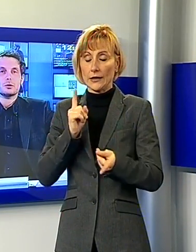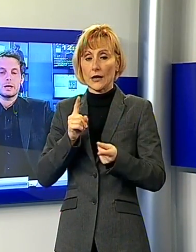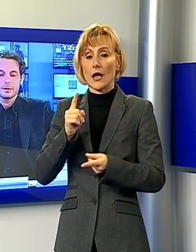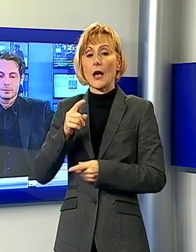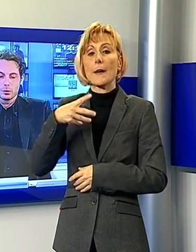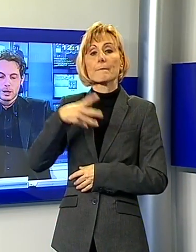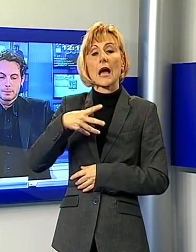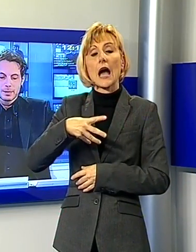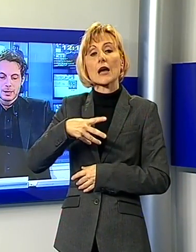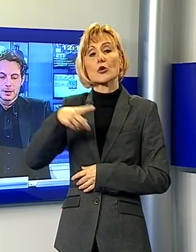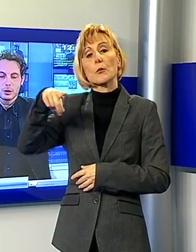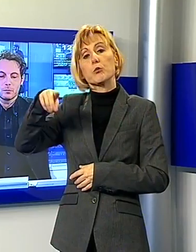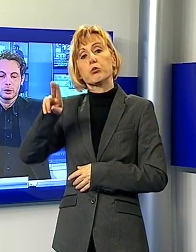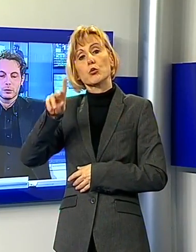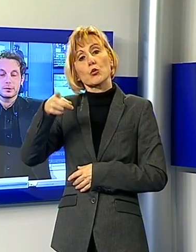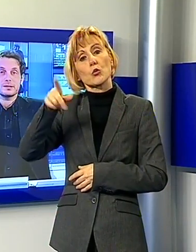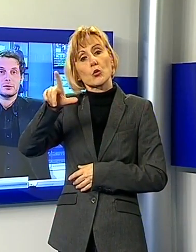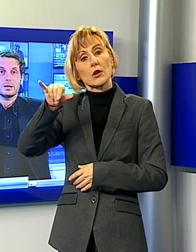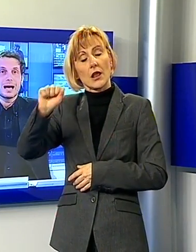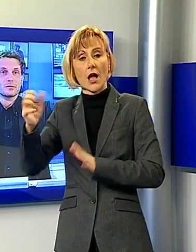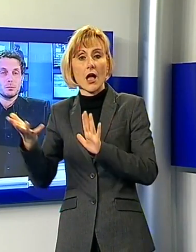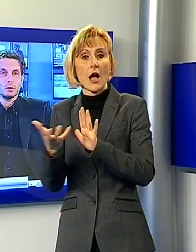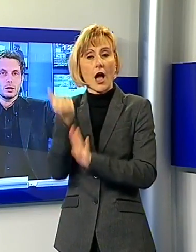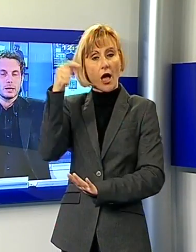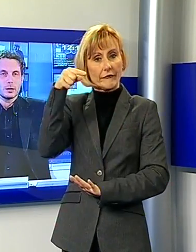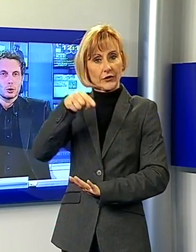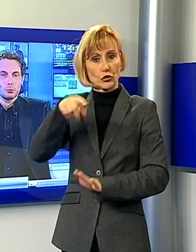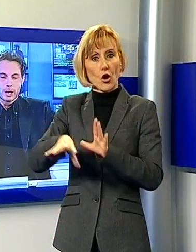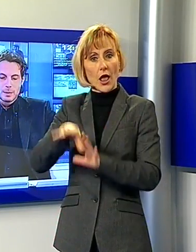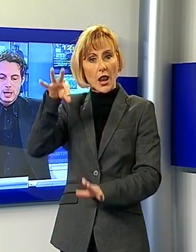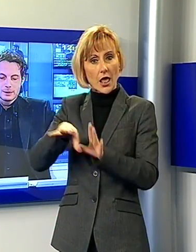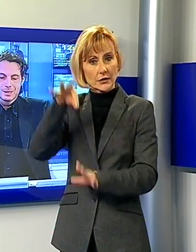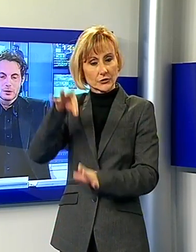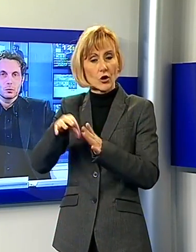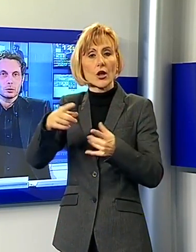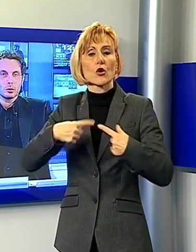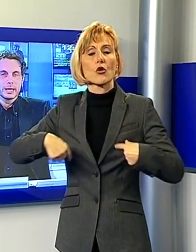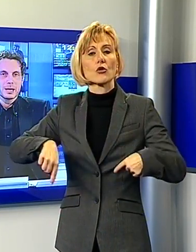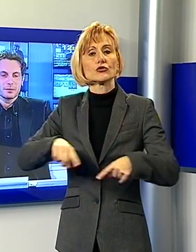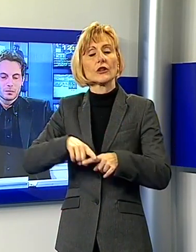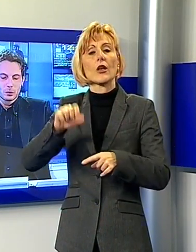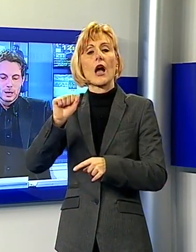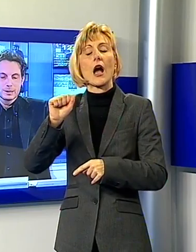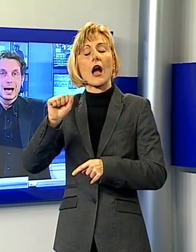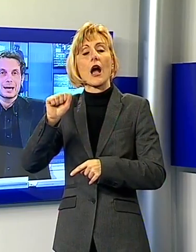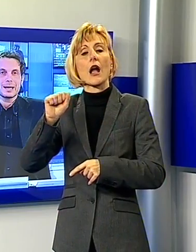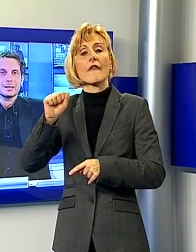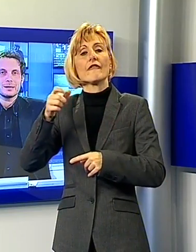le elezioni per il rinnovo del Consiglio dell'ASBUC nel comune di Vagli Sotto e nella frazione di Arni di